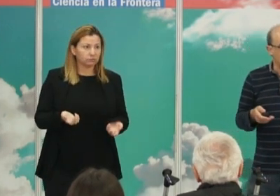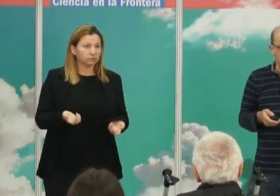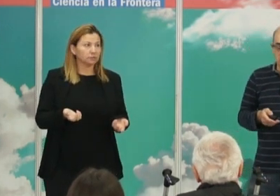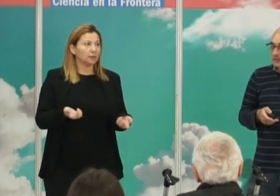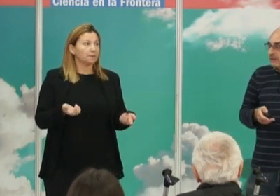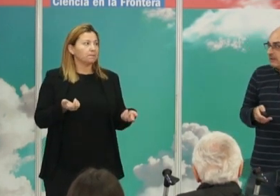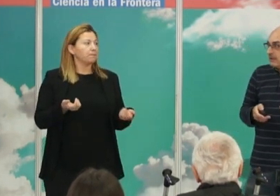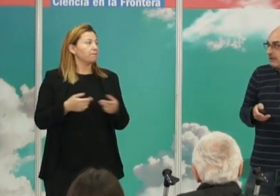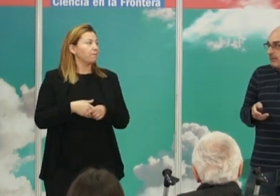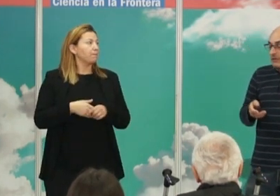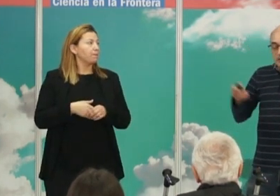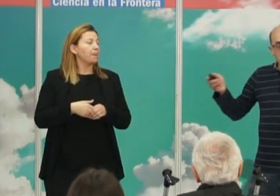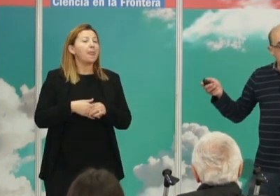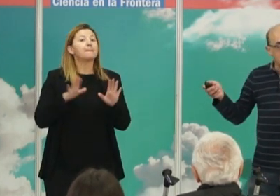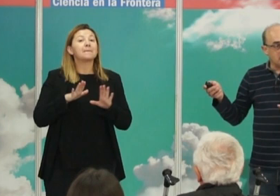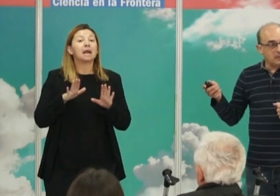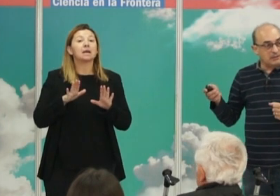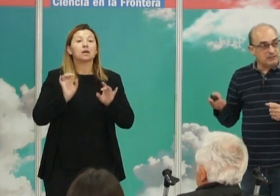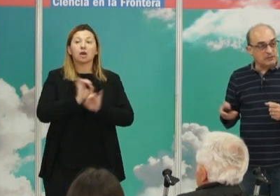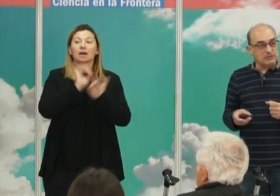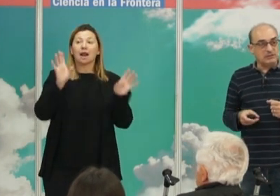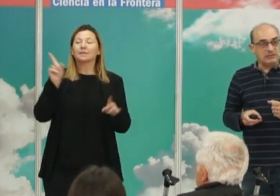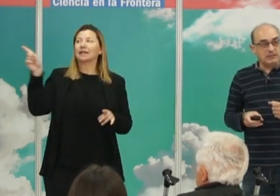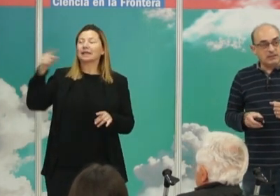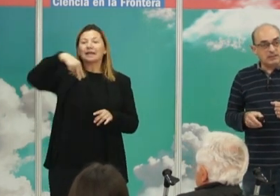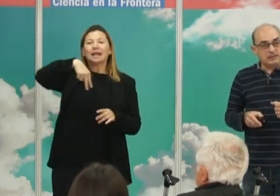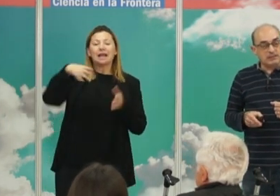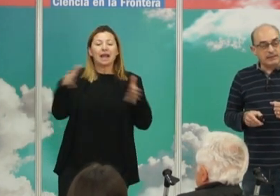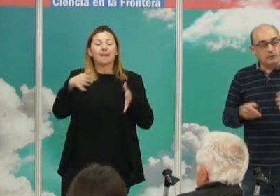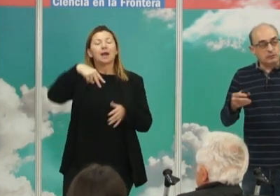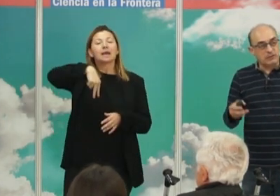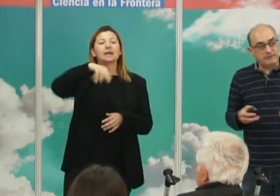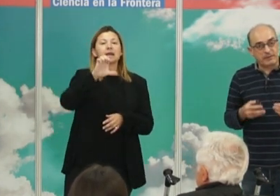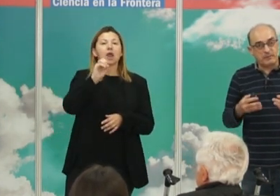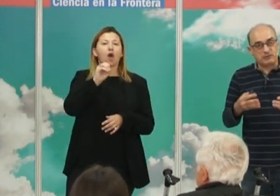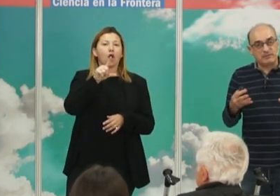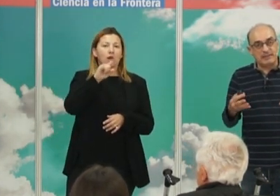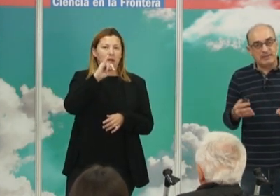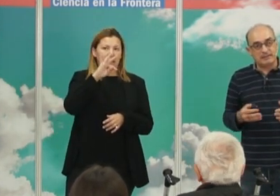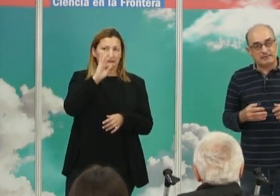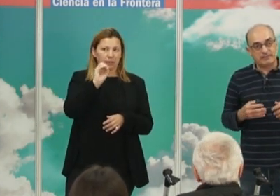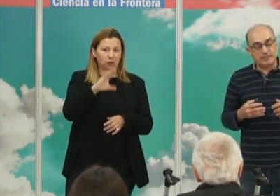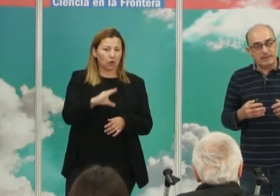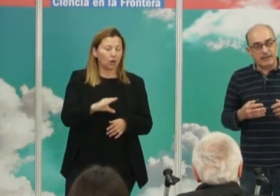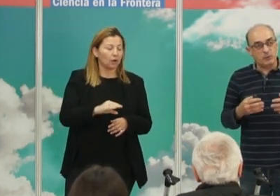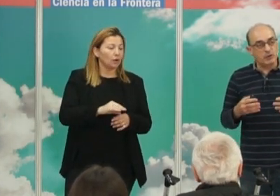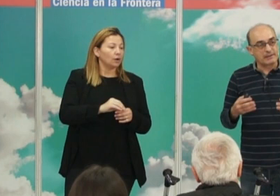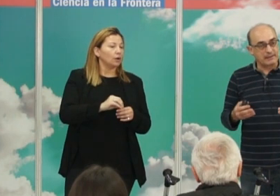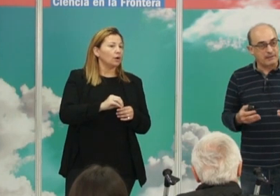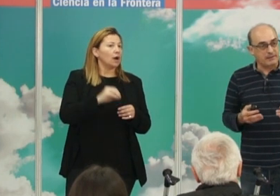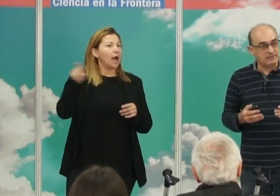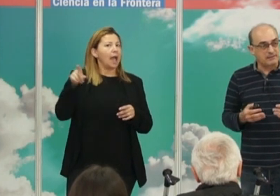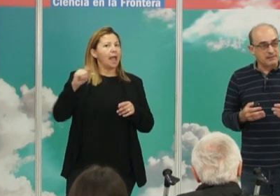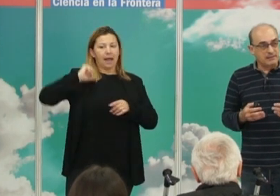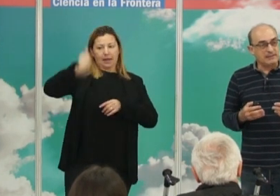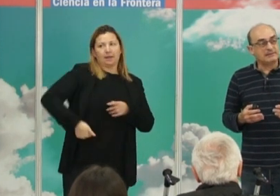acarrear contigo. Pero claramente el neolítico, la agricultura, ofrece posibilidades de acumular